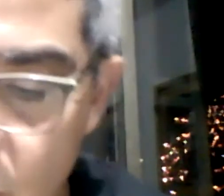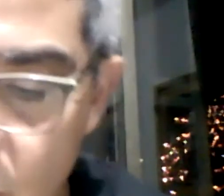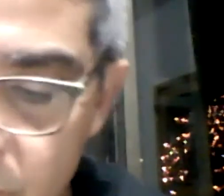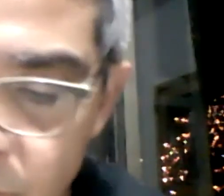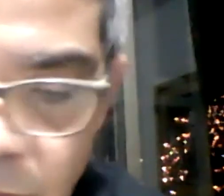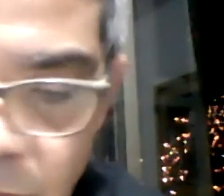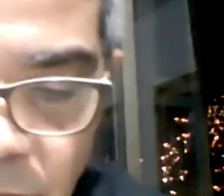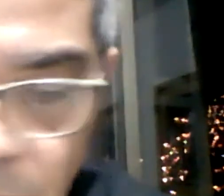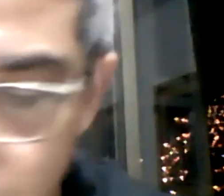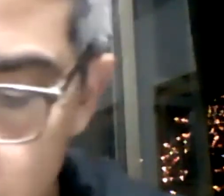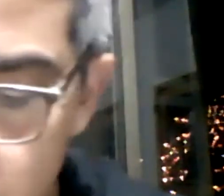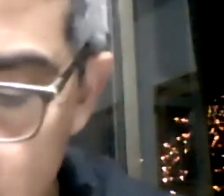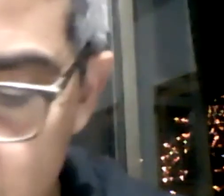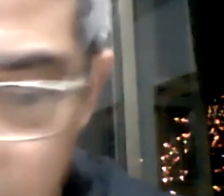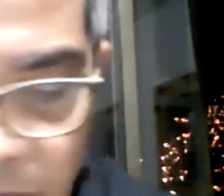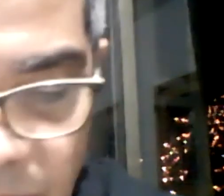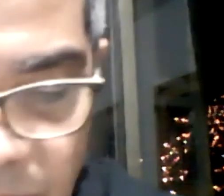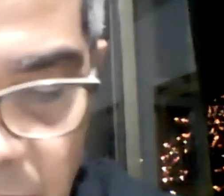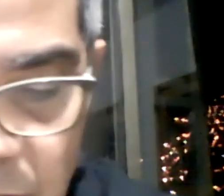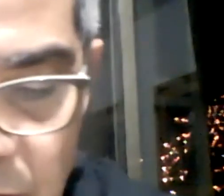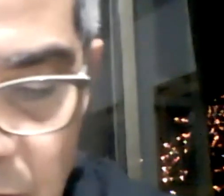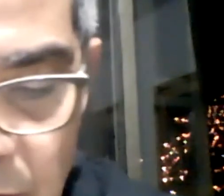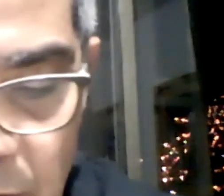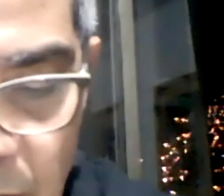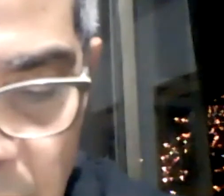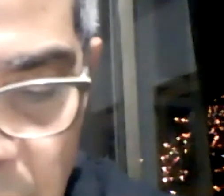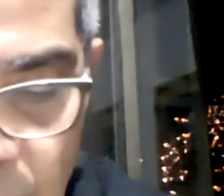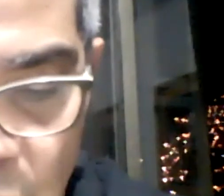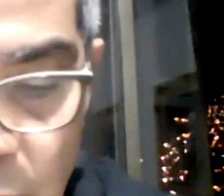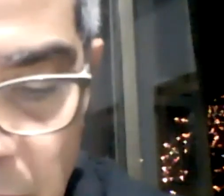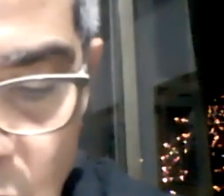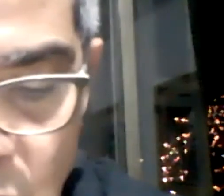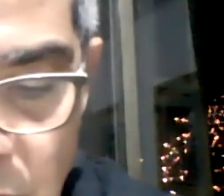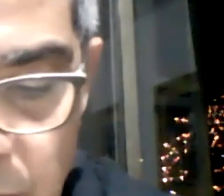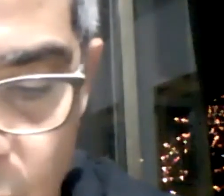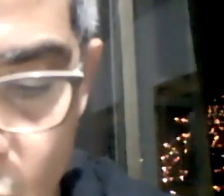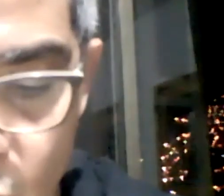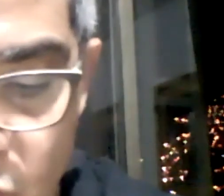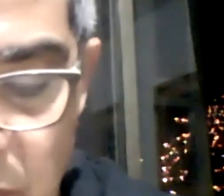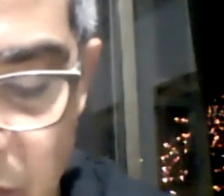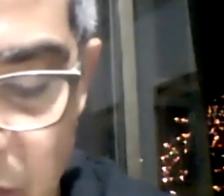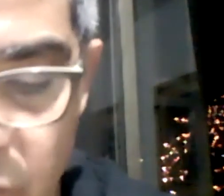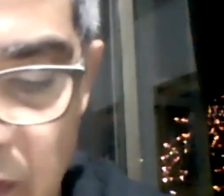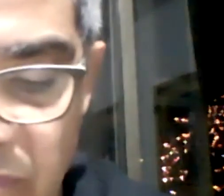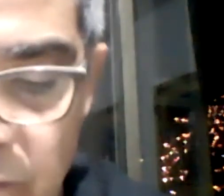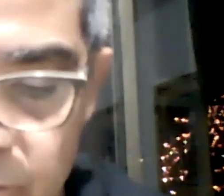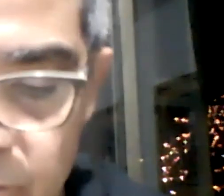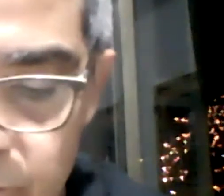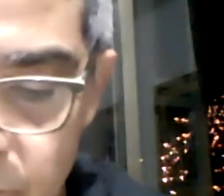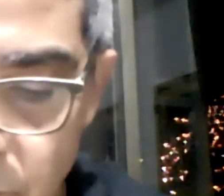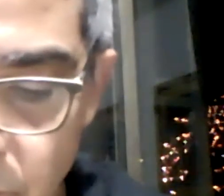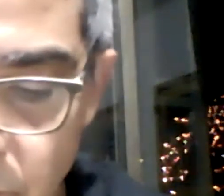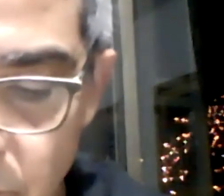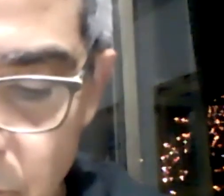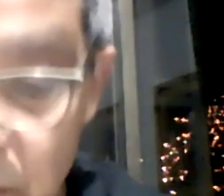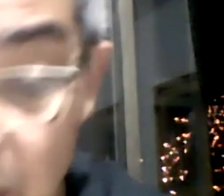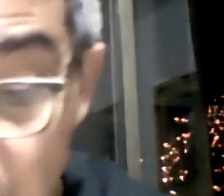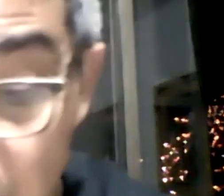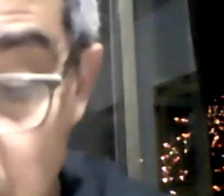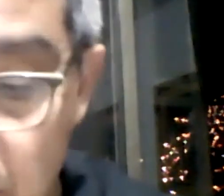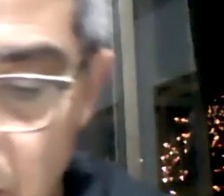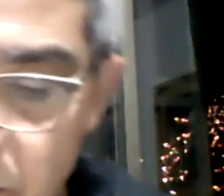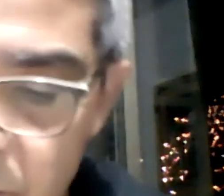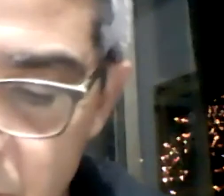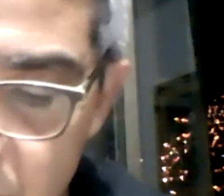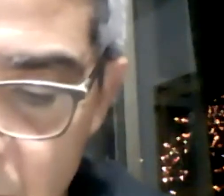Pessoa llegar a ser el animal humano que produce la naturaleza el